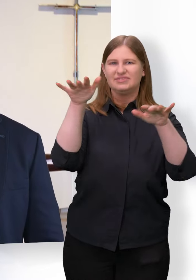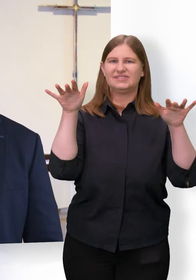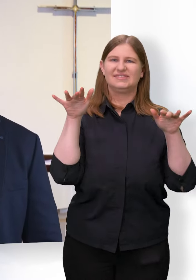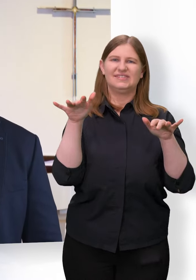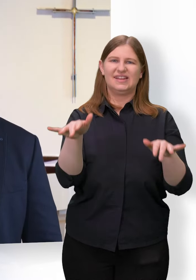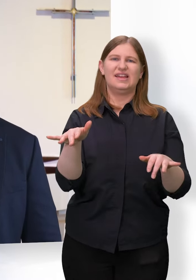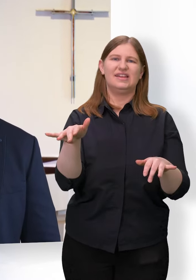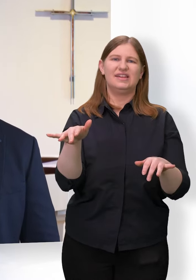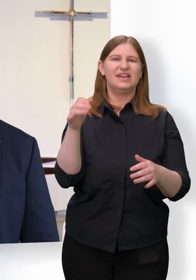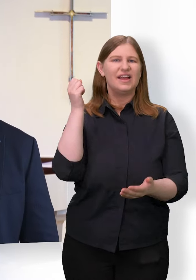Amen.